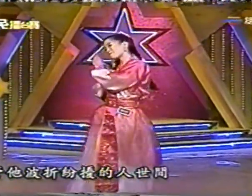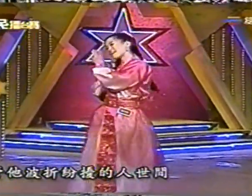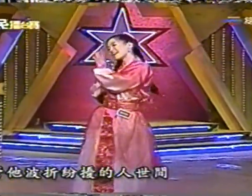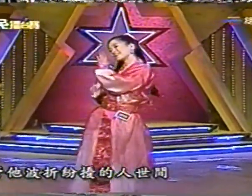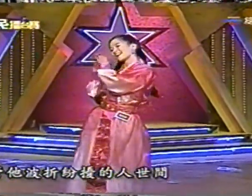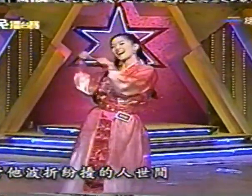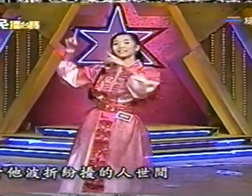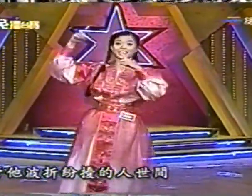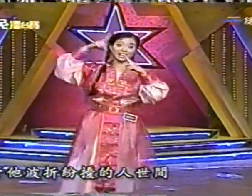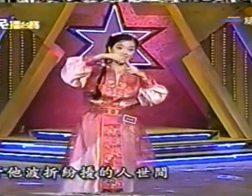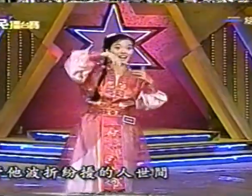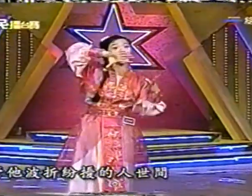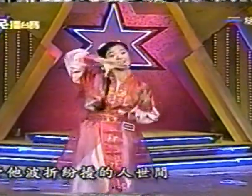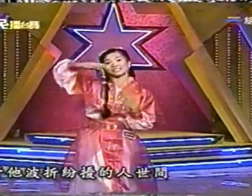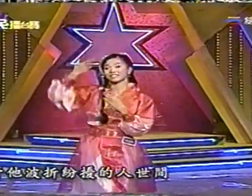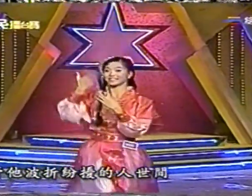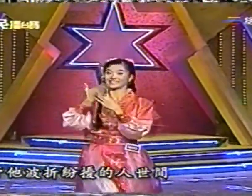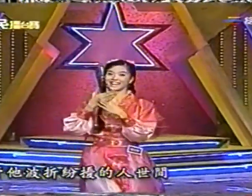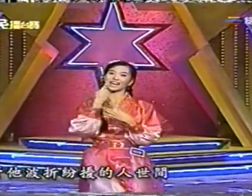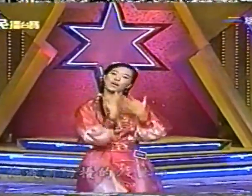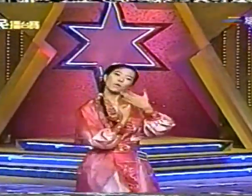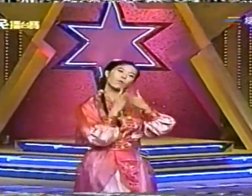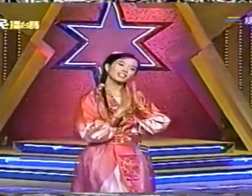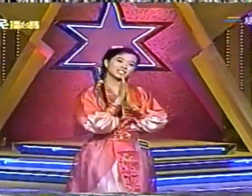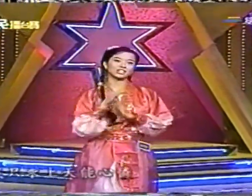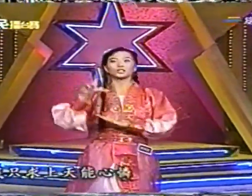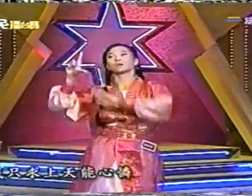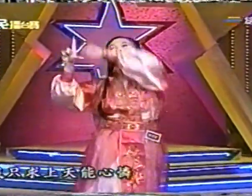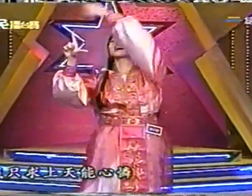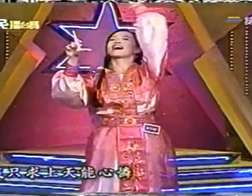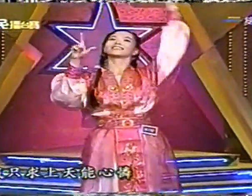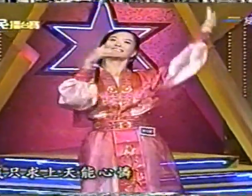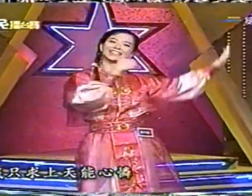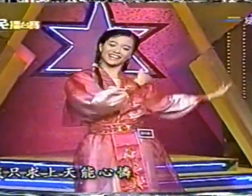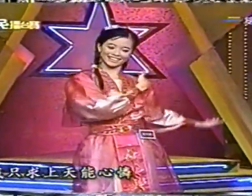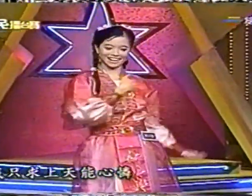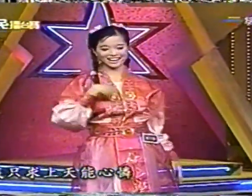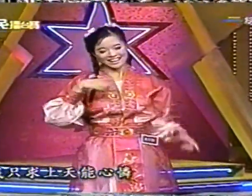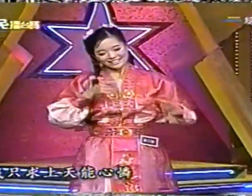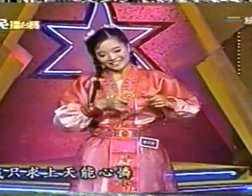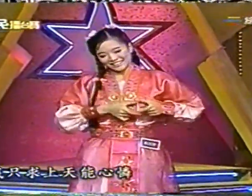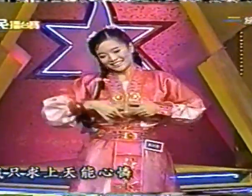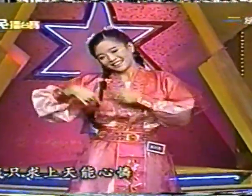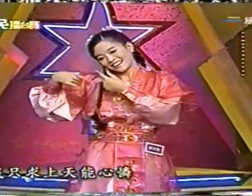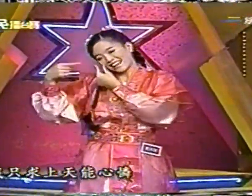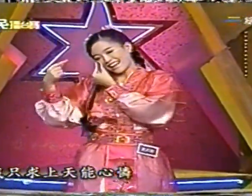纷扰的人世界我只求上天的心灵